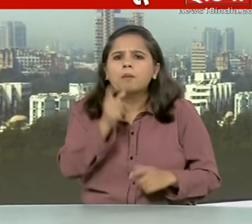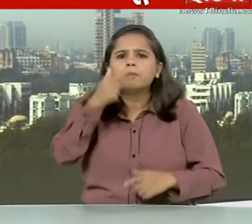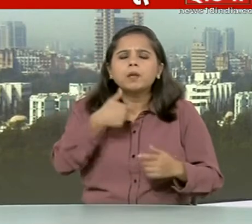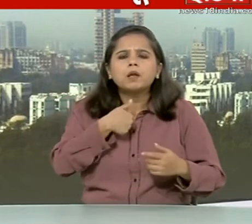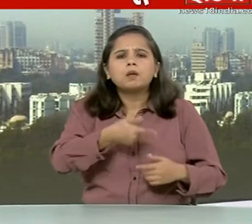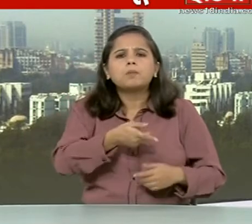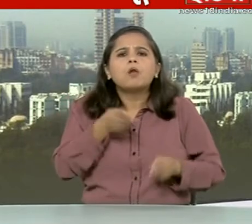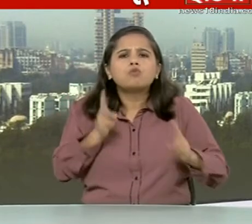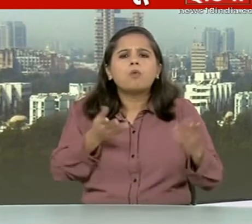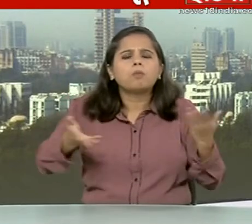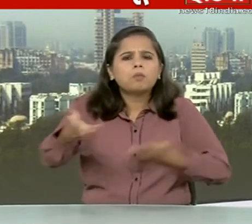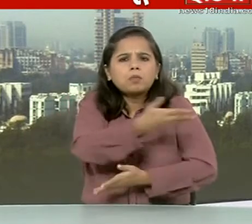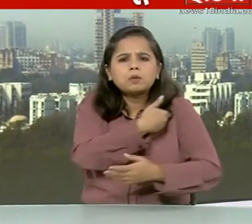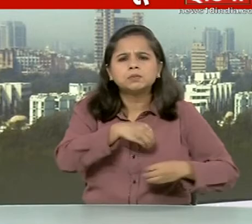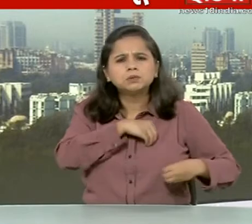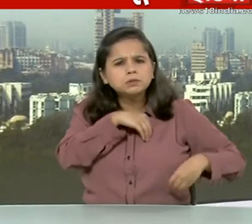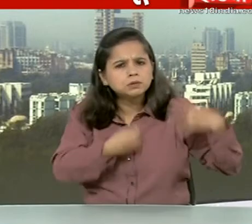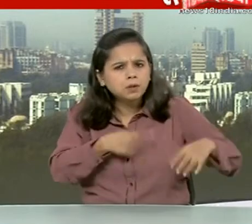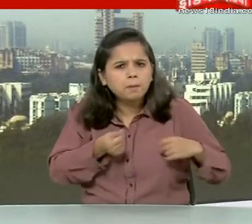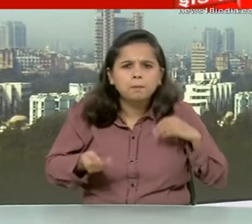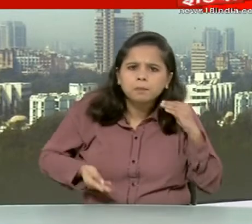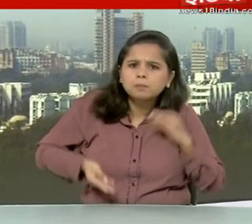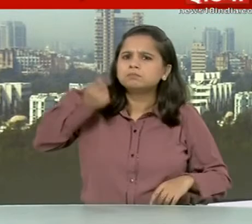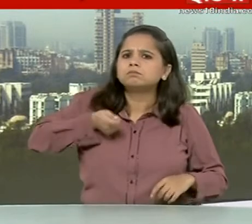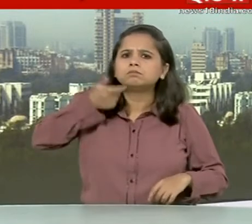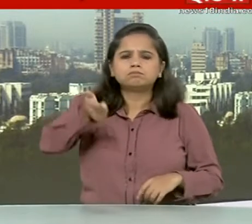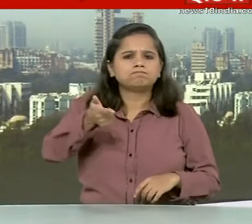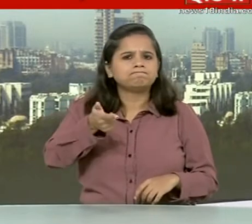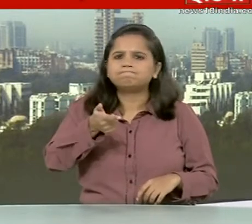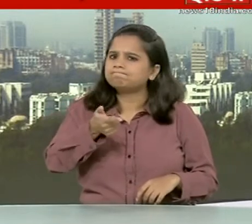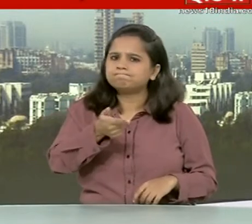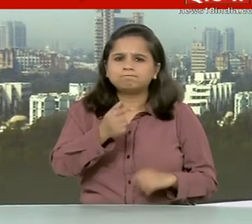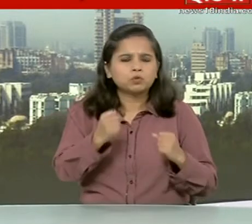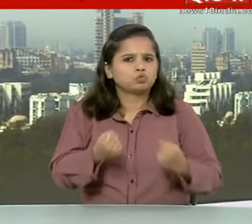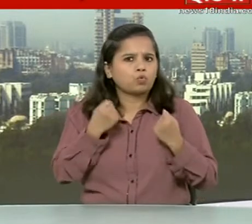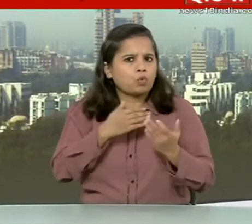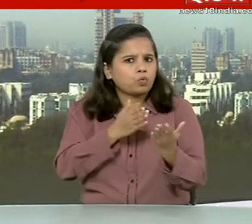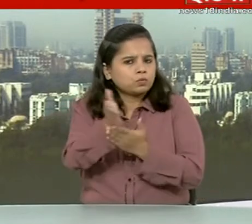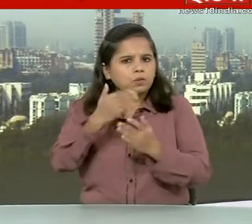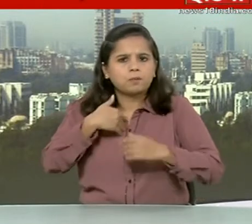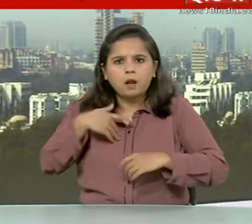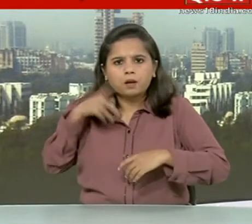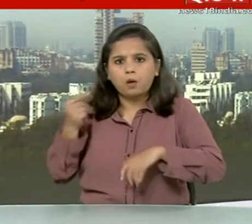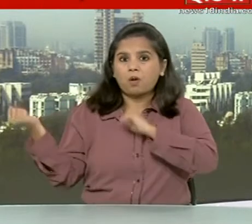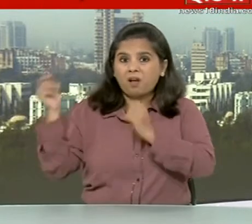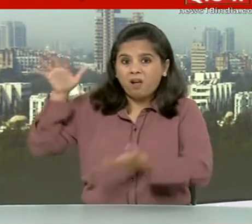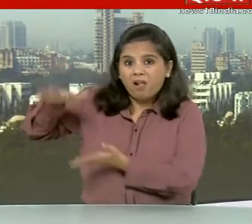कंज्यूमर को पूरे देश में सेहन करना पड़े That is the very strong message that we are giving out